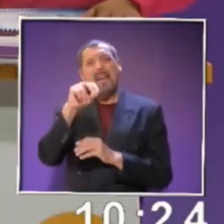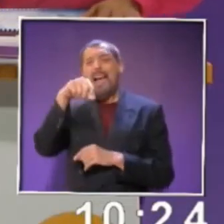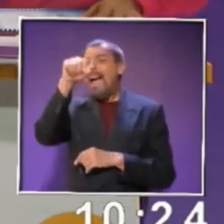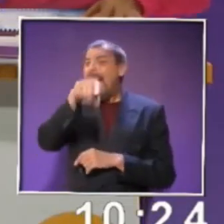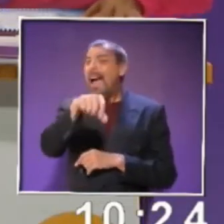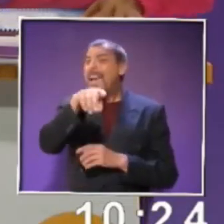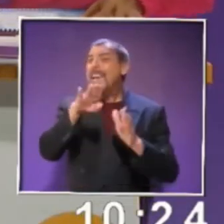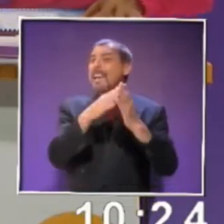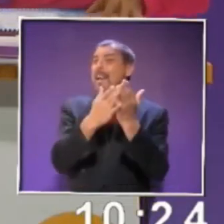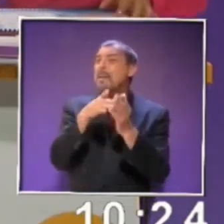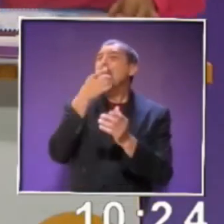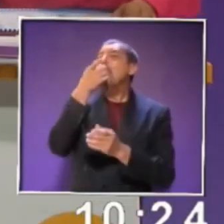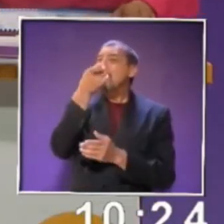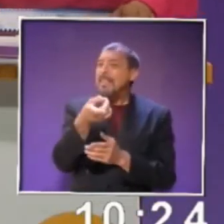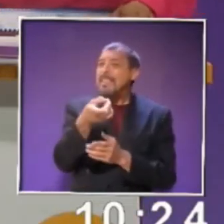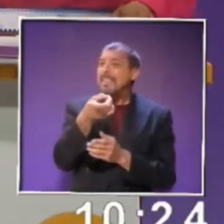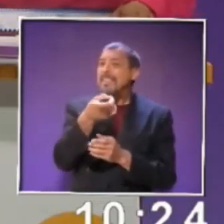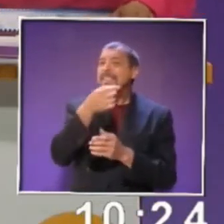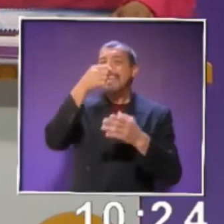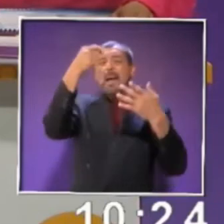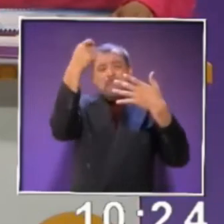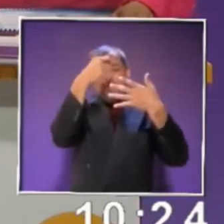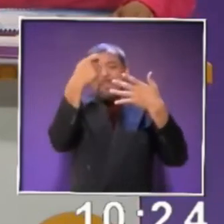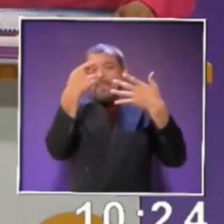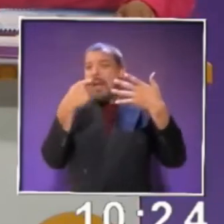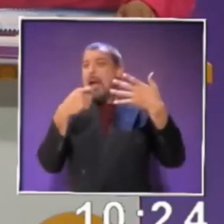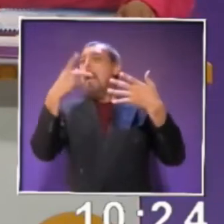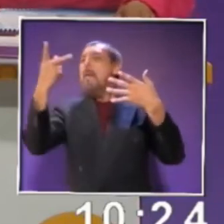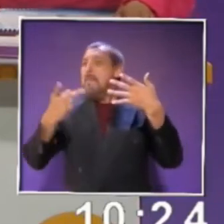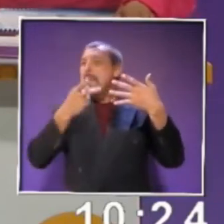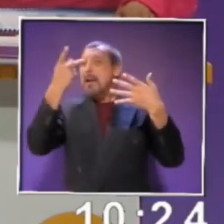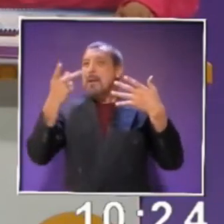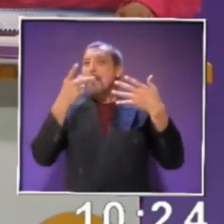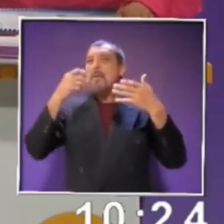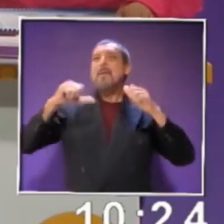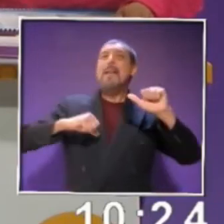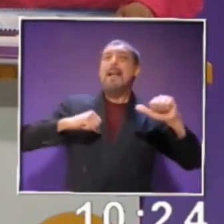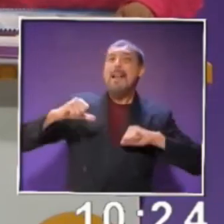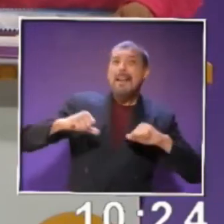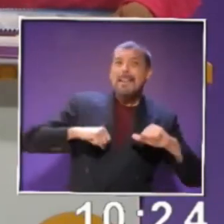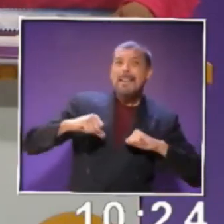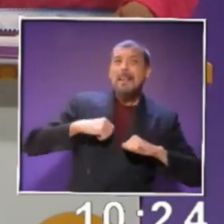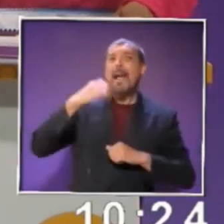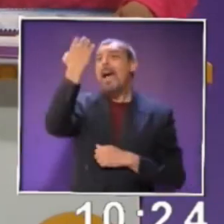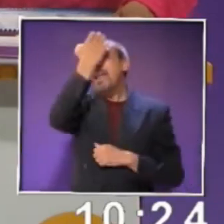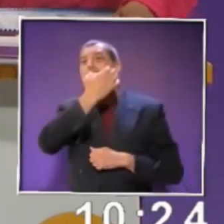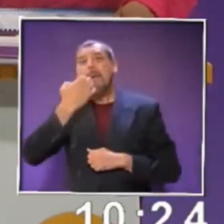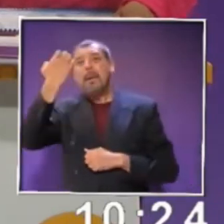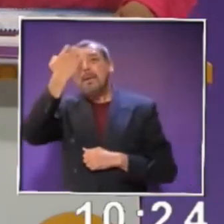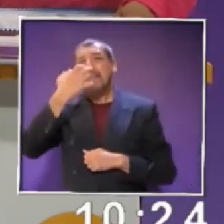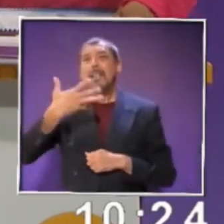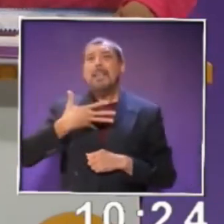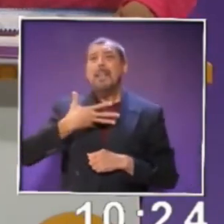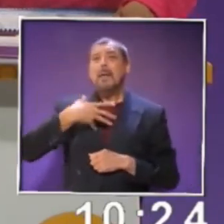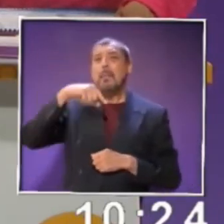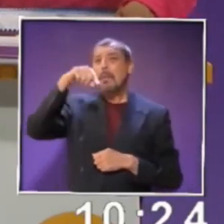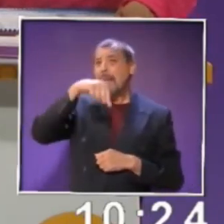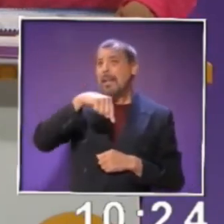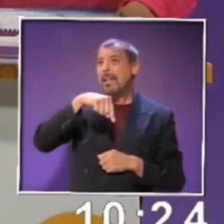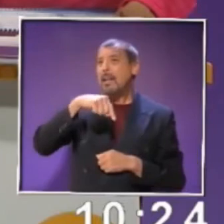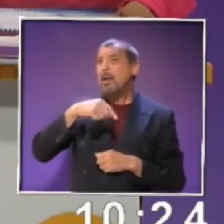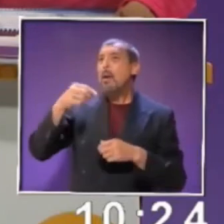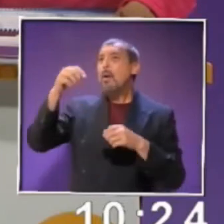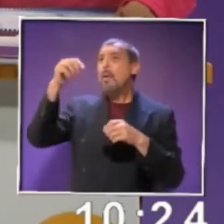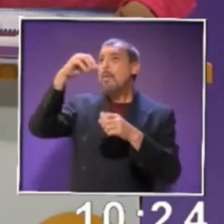viene indicándonos qué es lo que vamos a hacer, las preguntas, viene la evaluación. Si lo tenemos aquí, solamente con plasmarlo